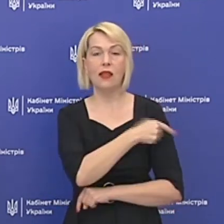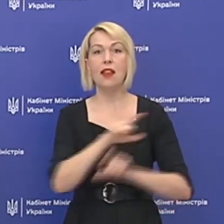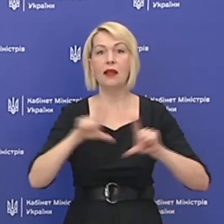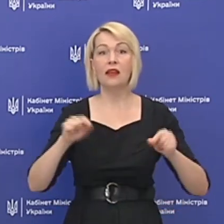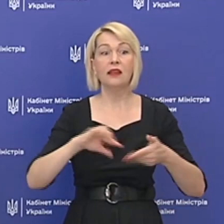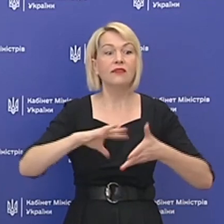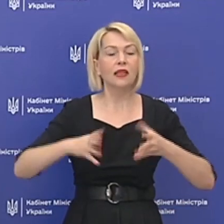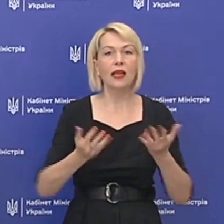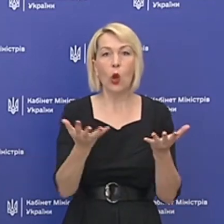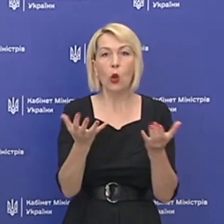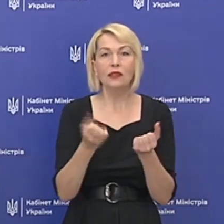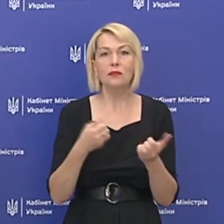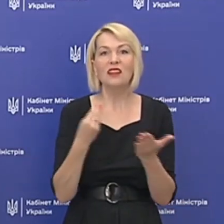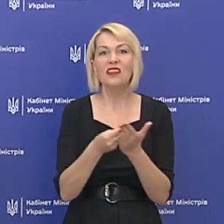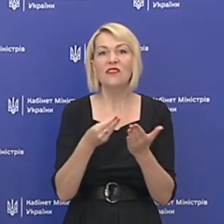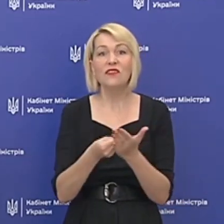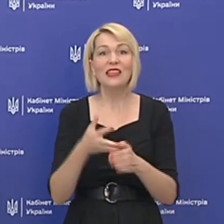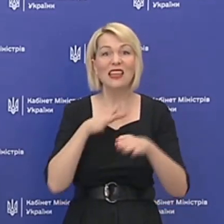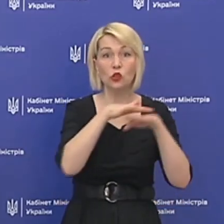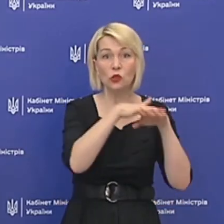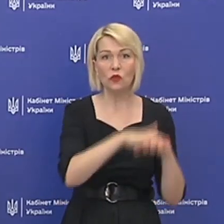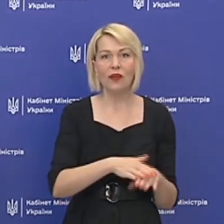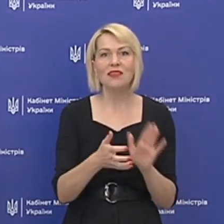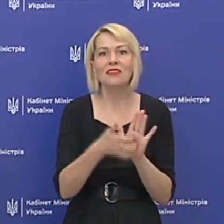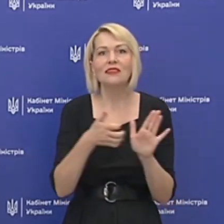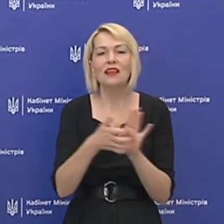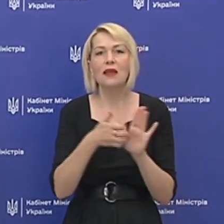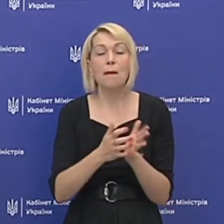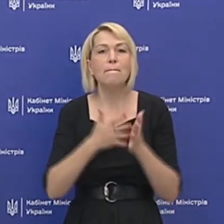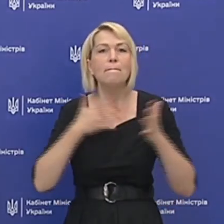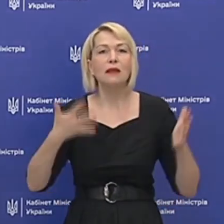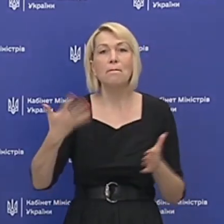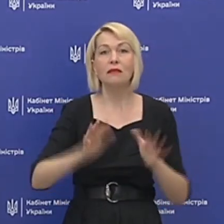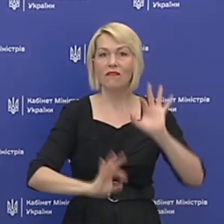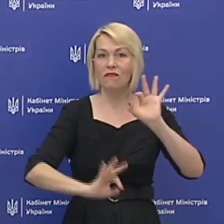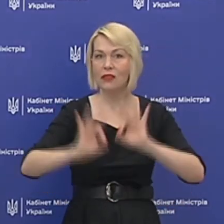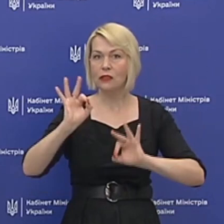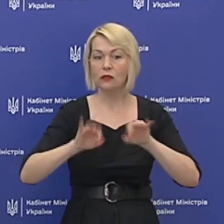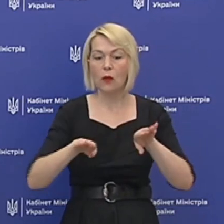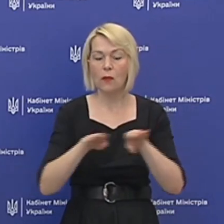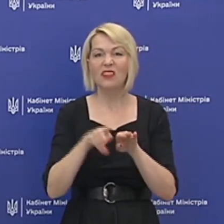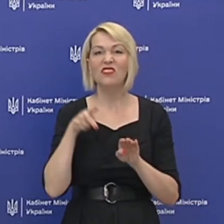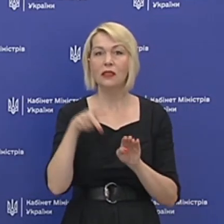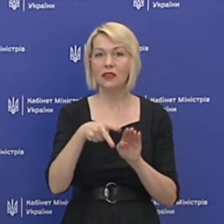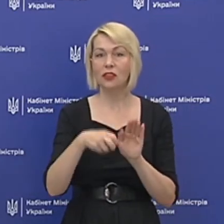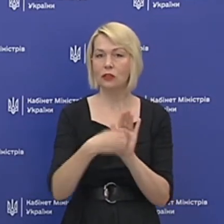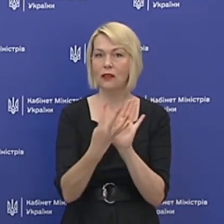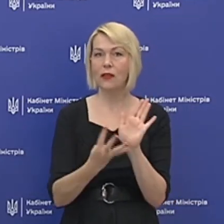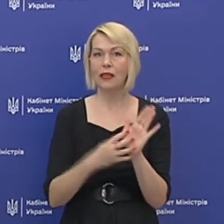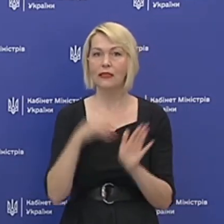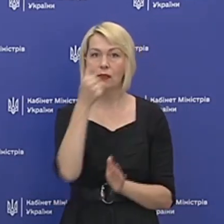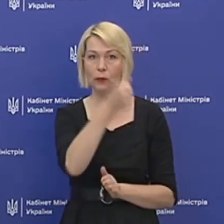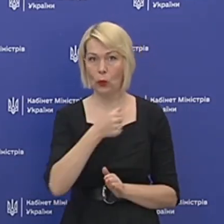фінансування з дефіцитом більше 50% в порівнянні з 2019